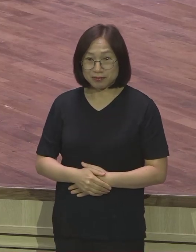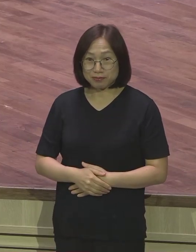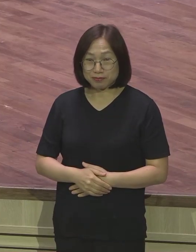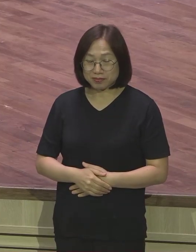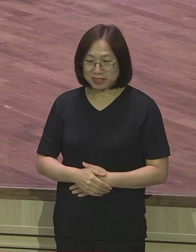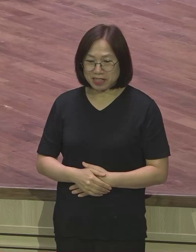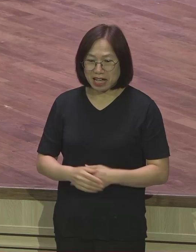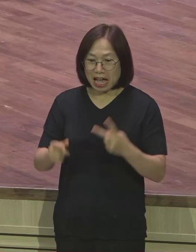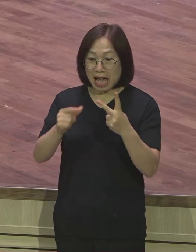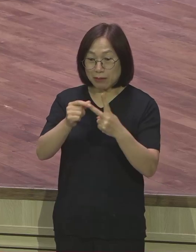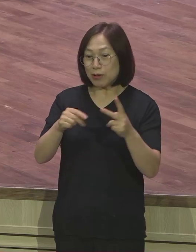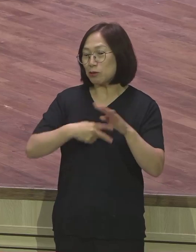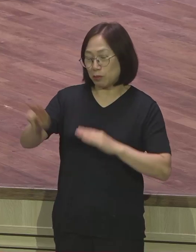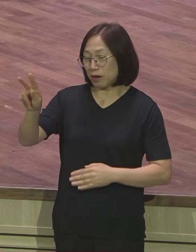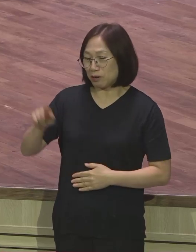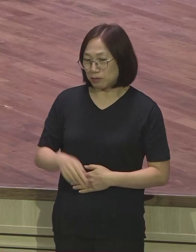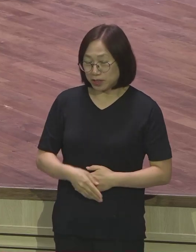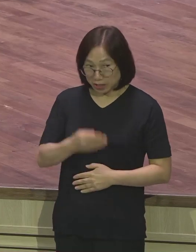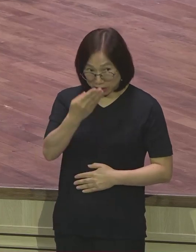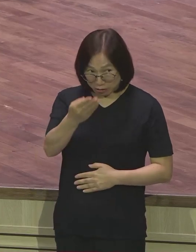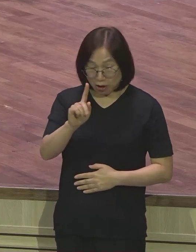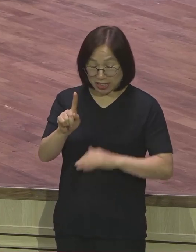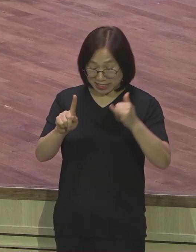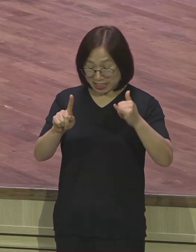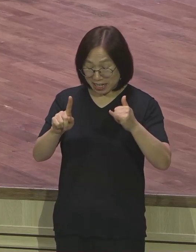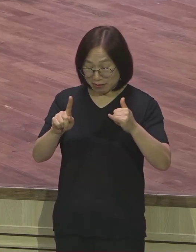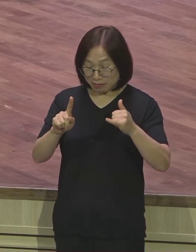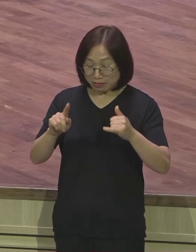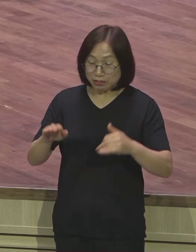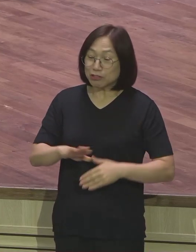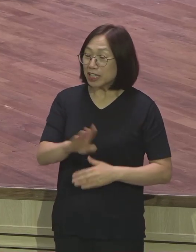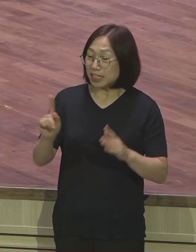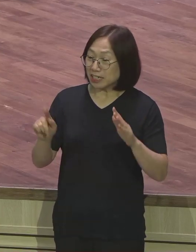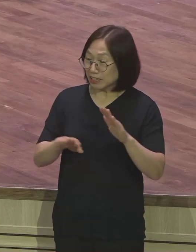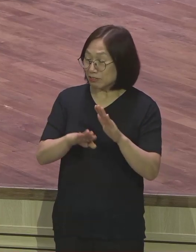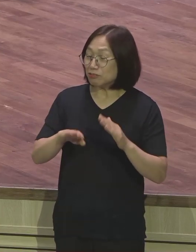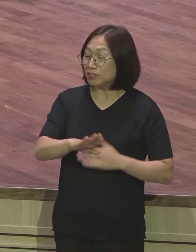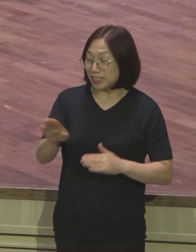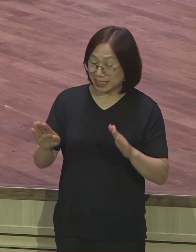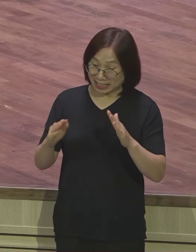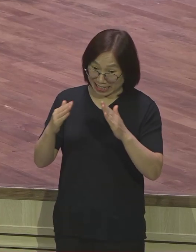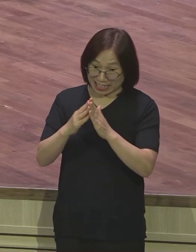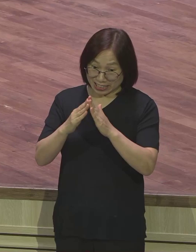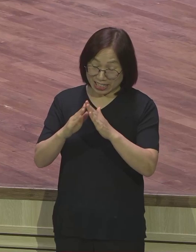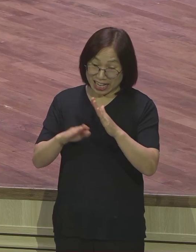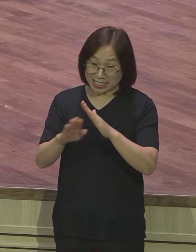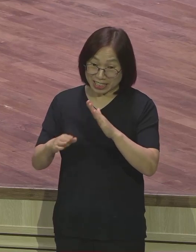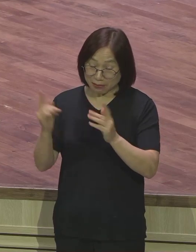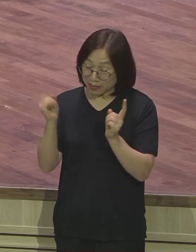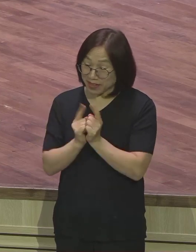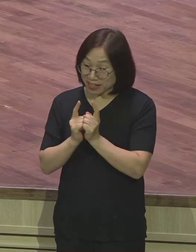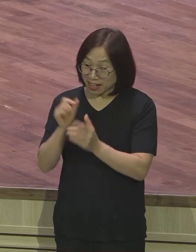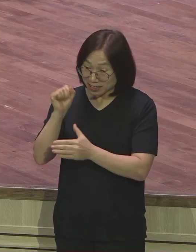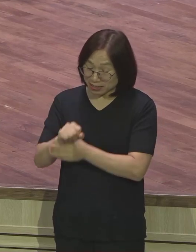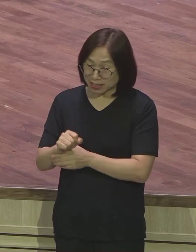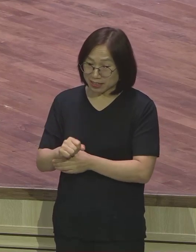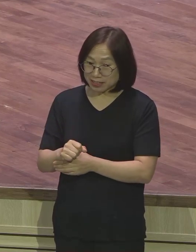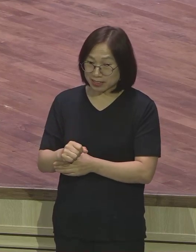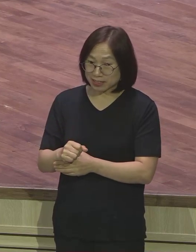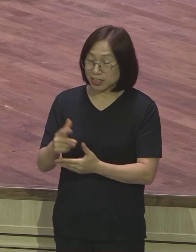도망가버리고 너 한 사람을 하나님이 우리 가정에 붙여주셨다고 그러면서 그 주간 강단 말씀 포럼을 제가 했습니다.